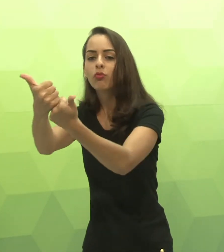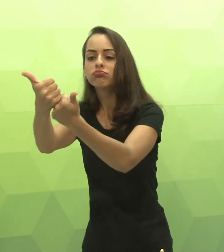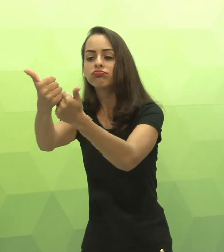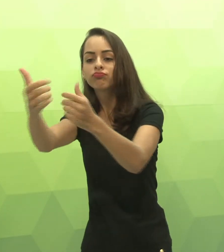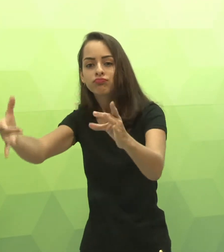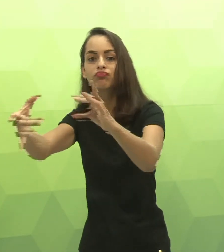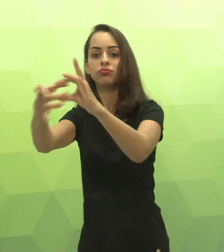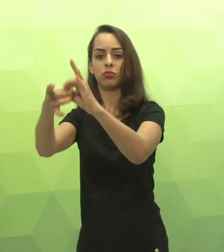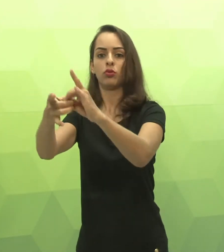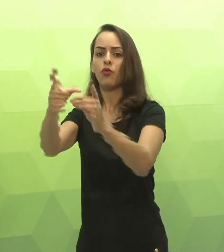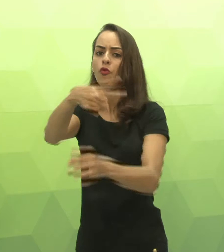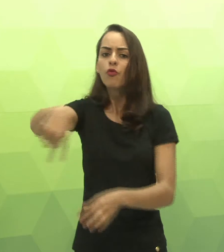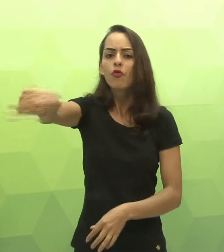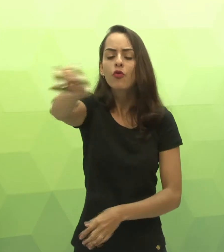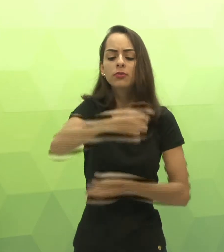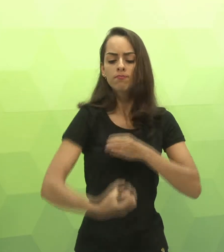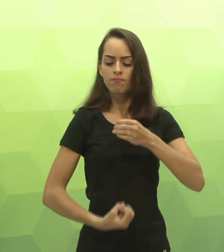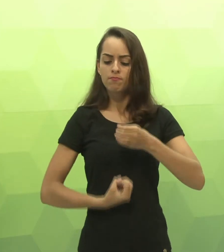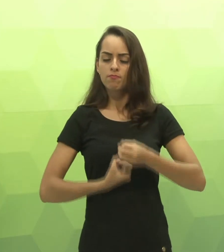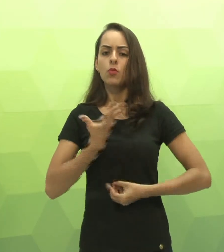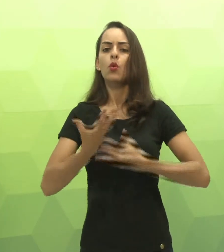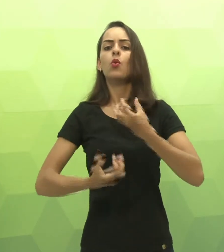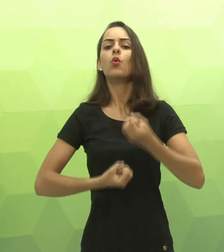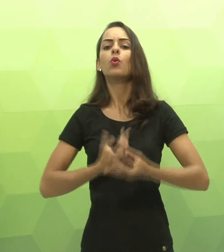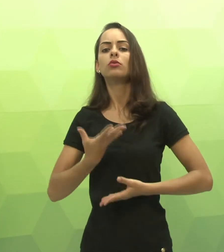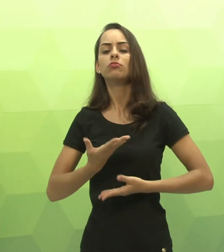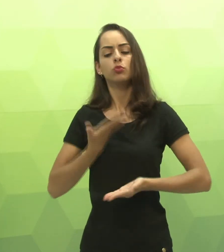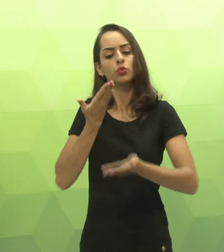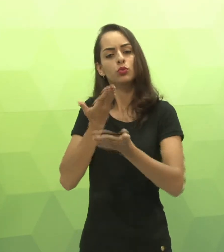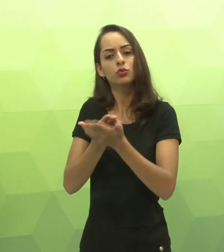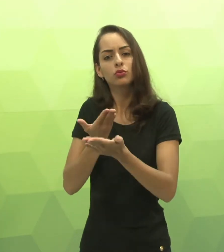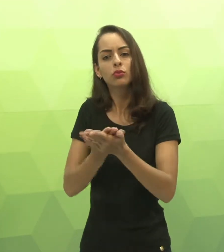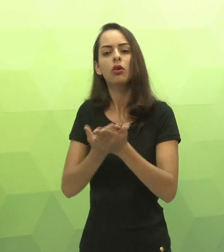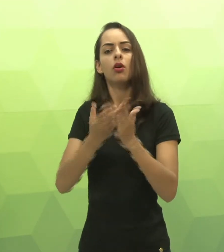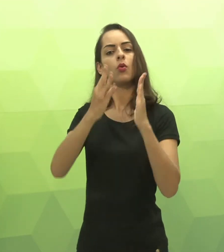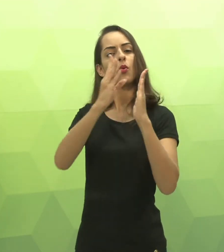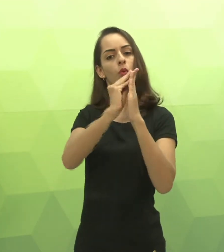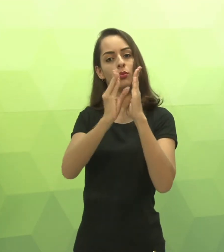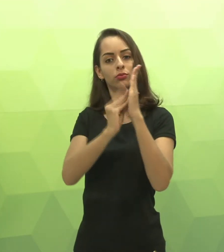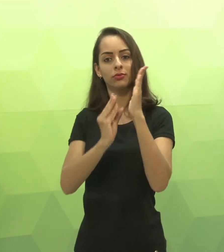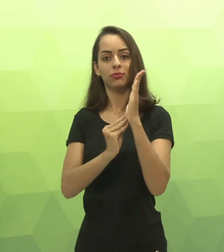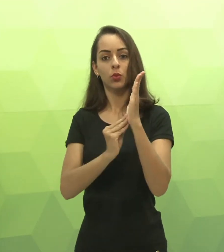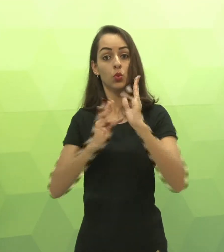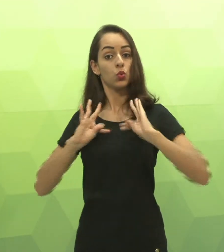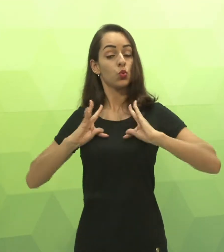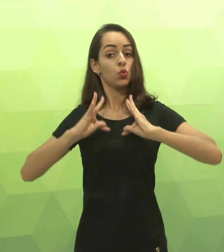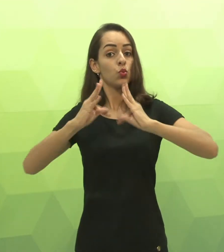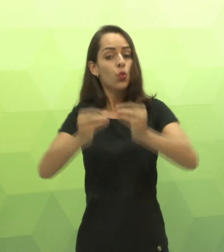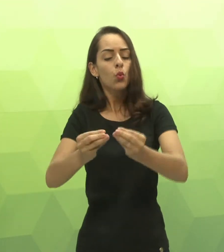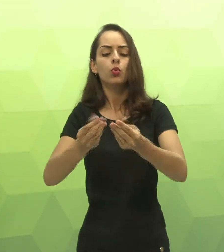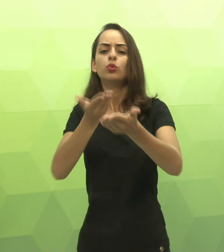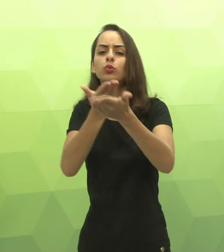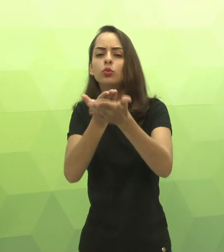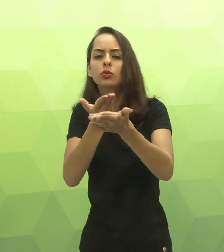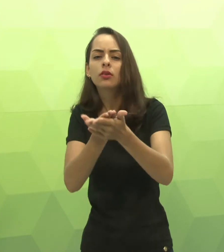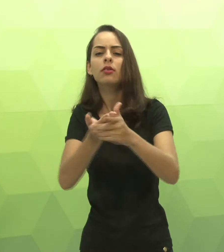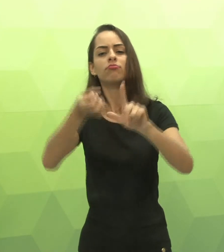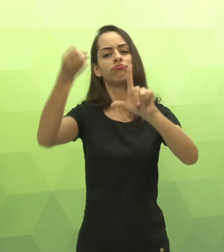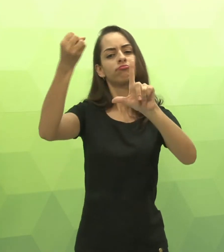é quem estará juntamente com vocês durante todo o processo. E vocês, juntamente com o tutor, farão as produções de vocês, estudarão o conteúdo